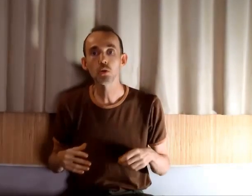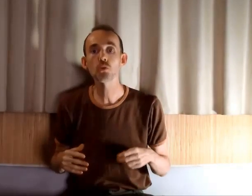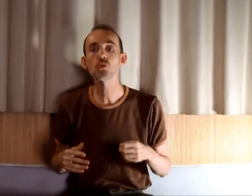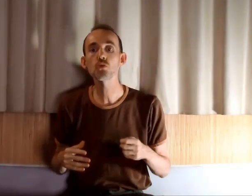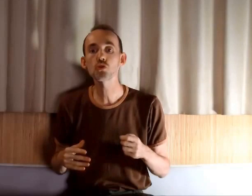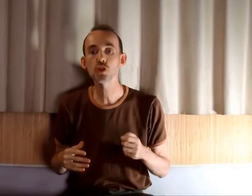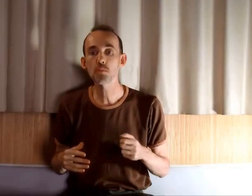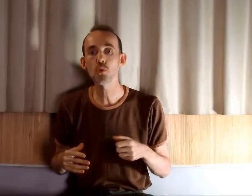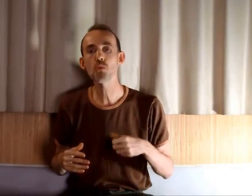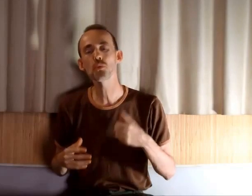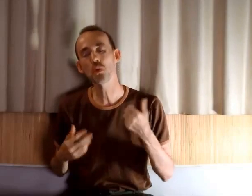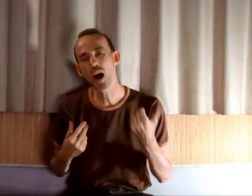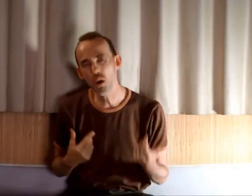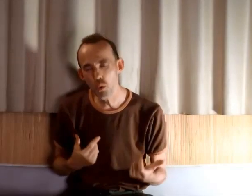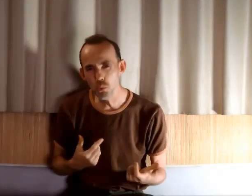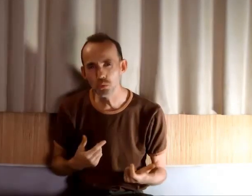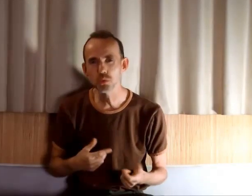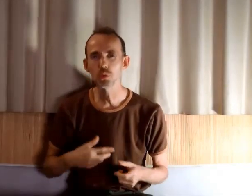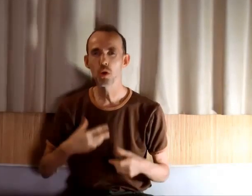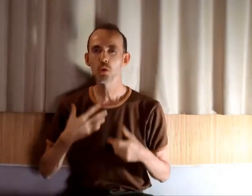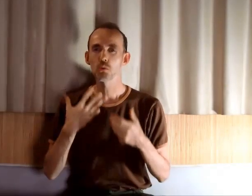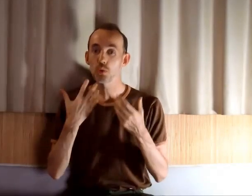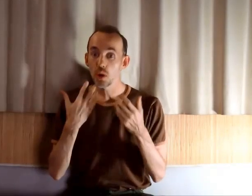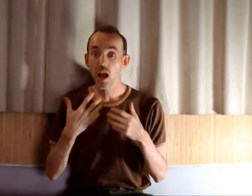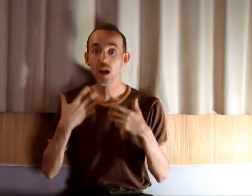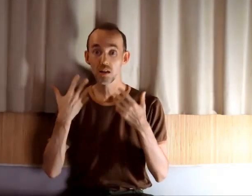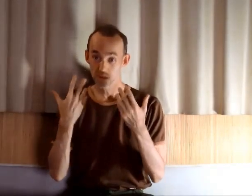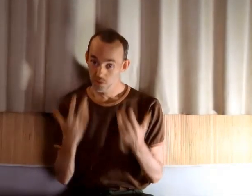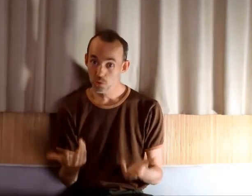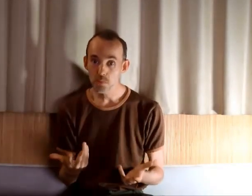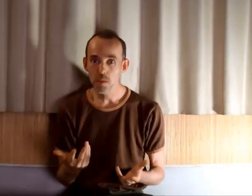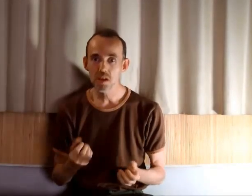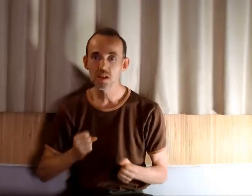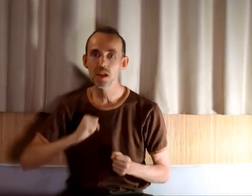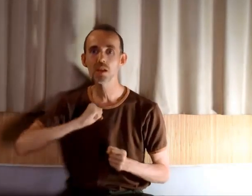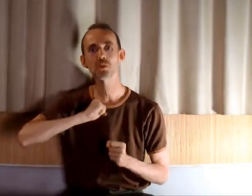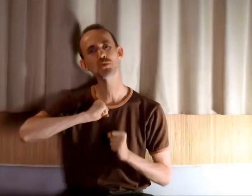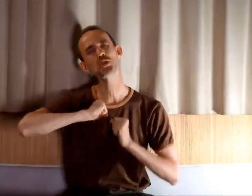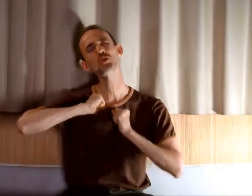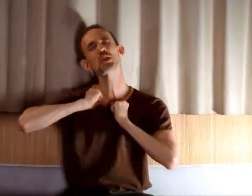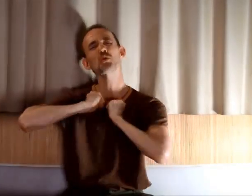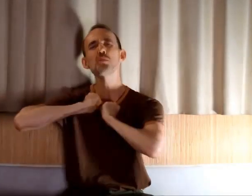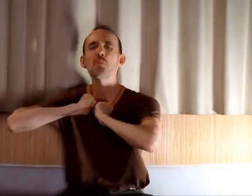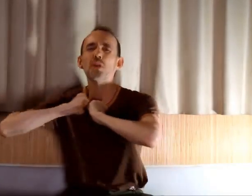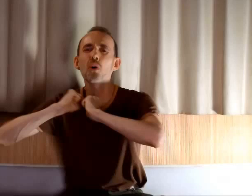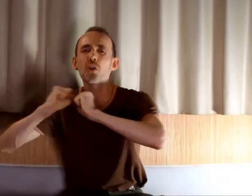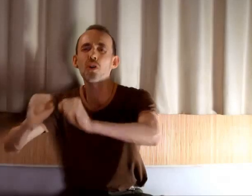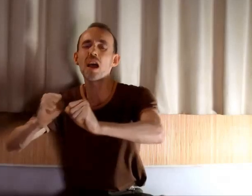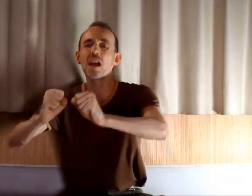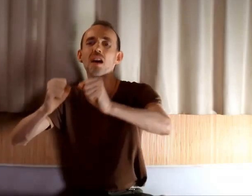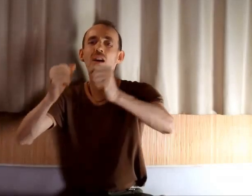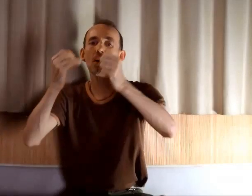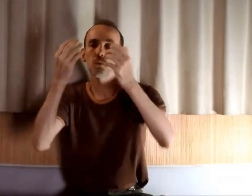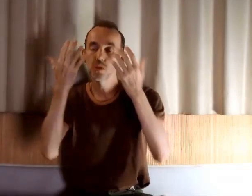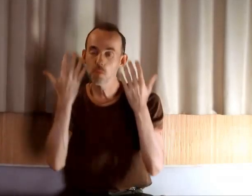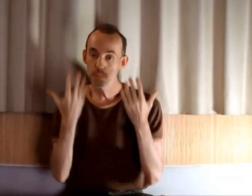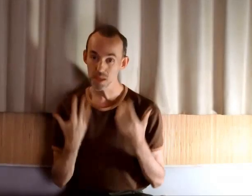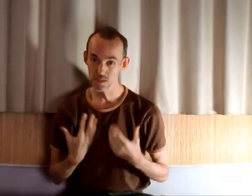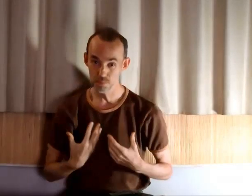Que j'éprouve de la honte, ou de la culpabilité, que ce soit une situation qui me mette en colère, ou qui me fasse